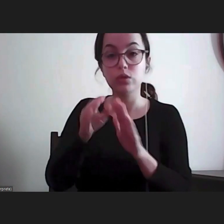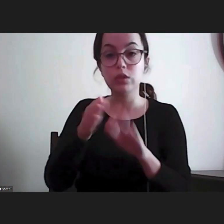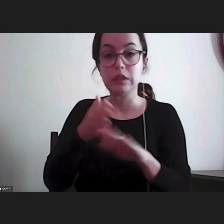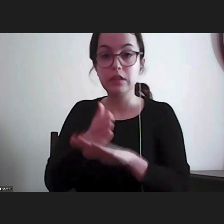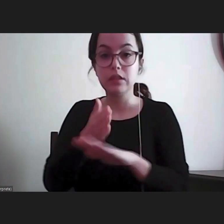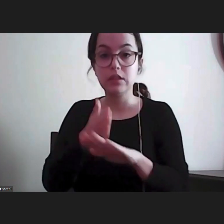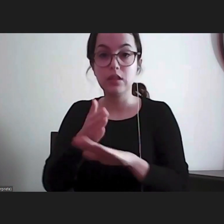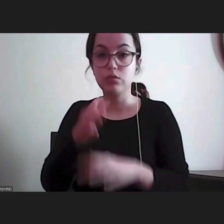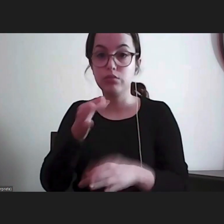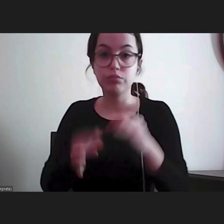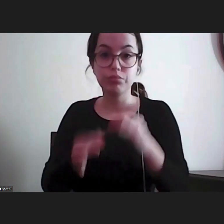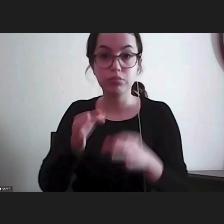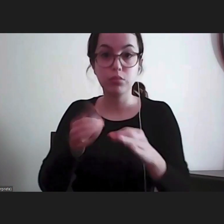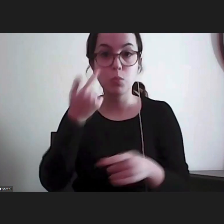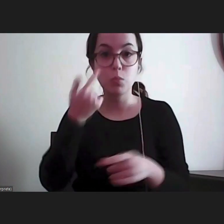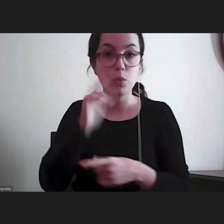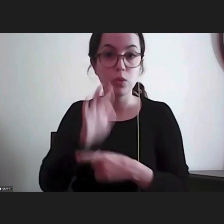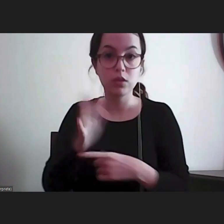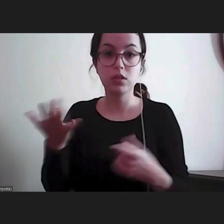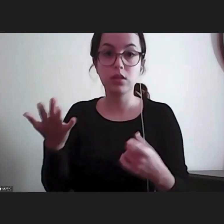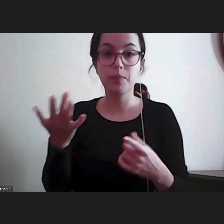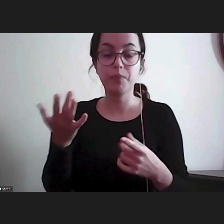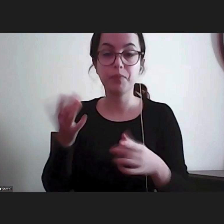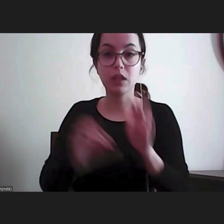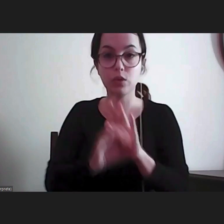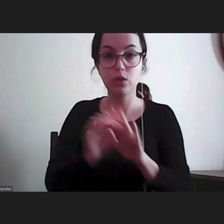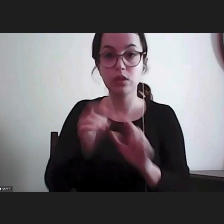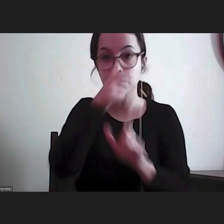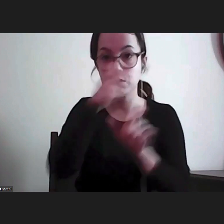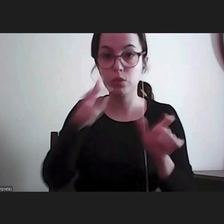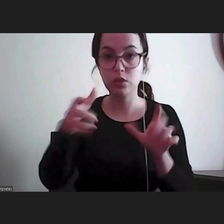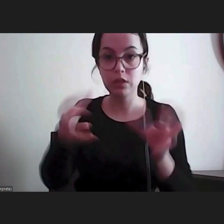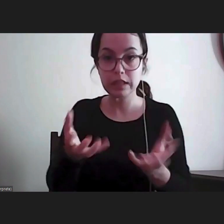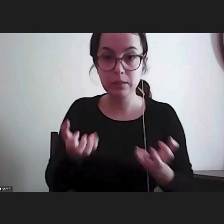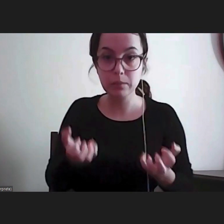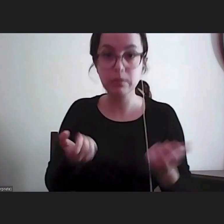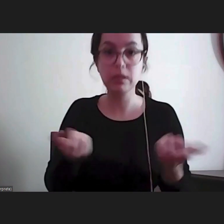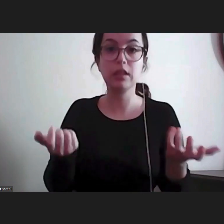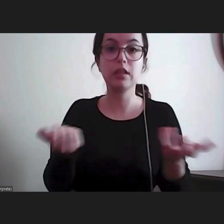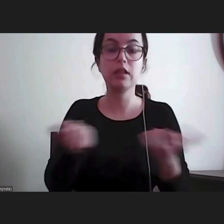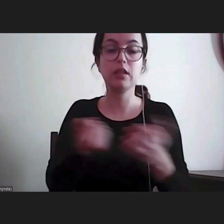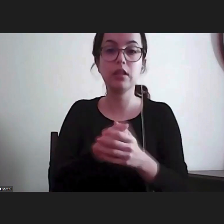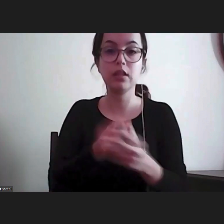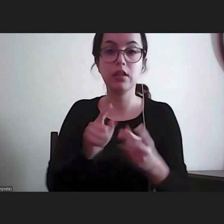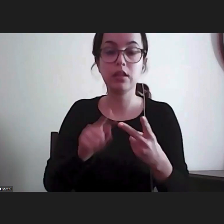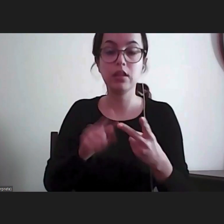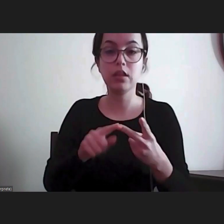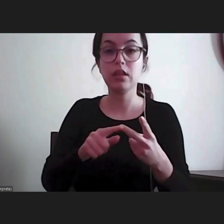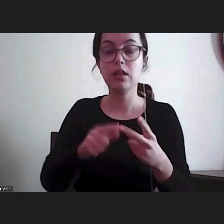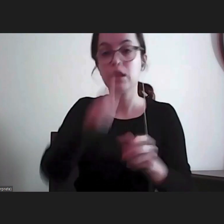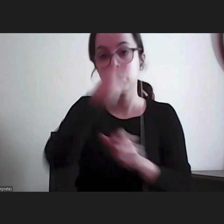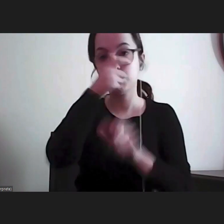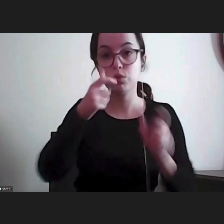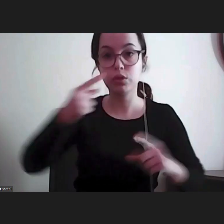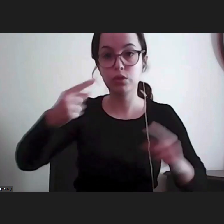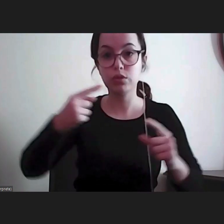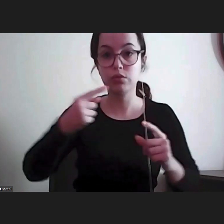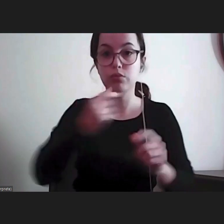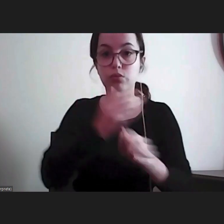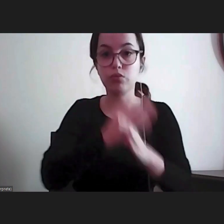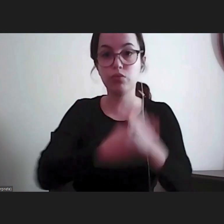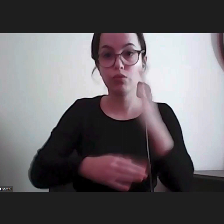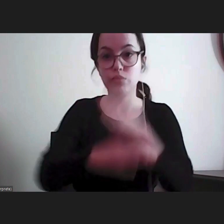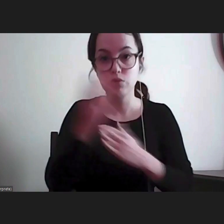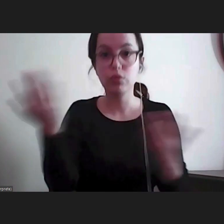Por exemplo, as condições em que são recebidas as pessoas, as condições de acesso a deficientes, amorosidade no sistema de